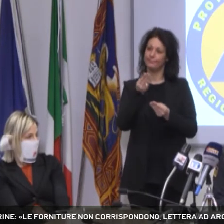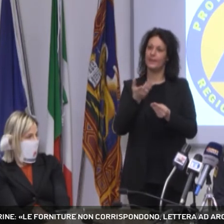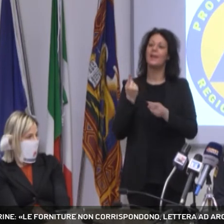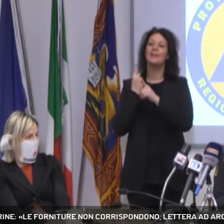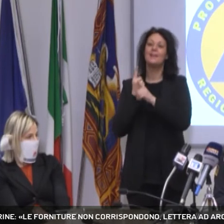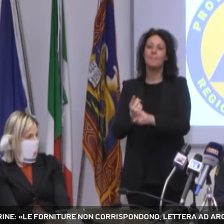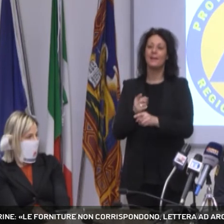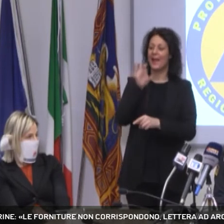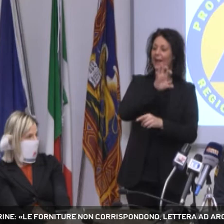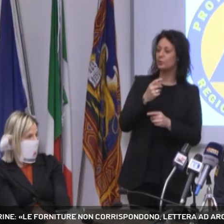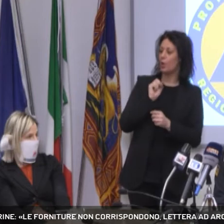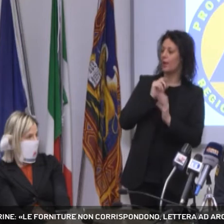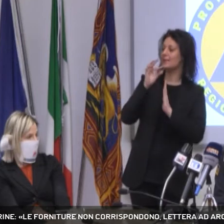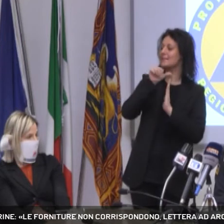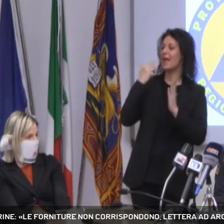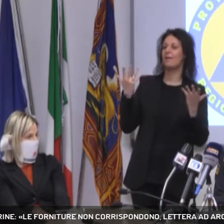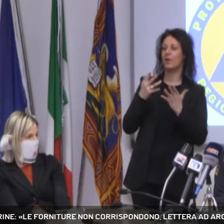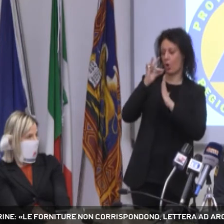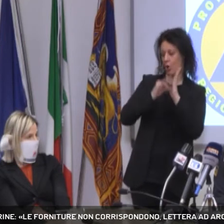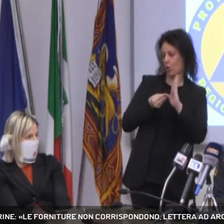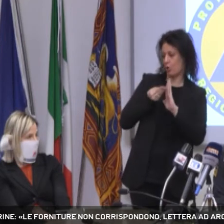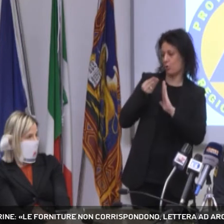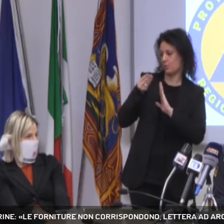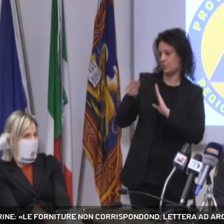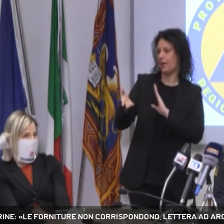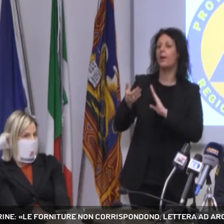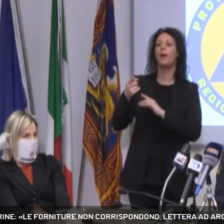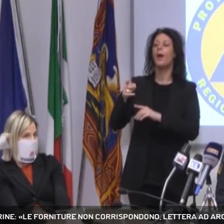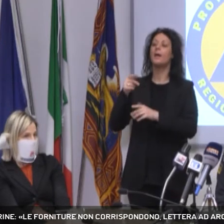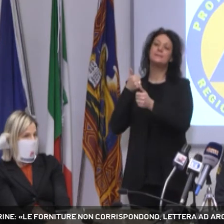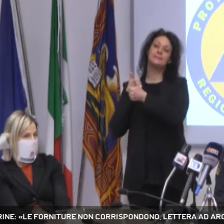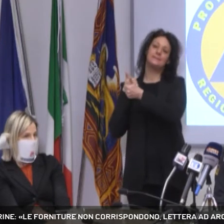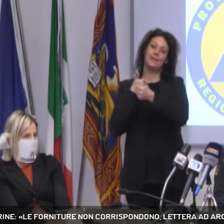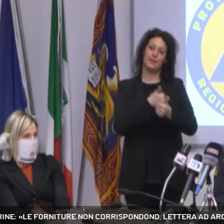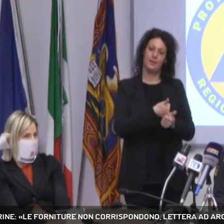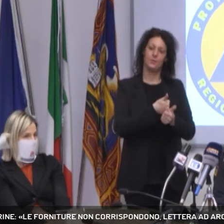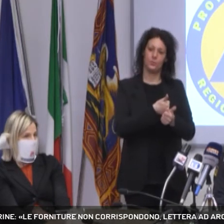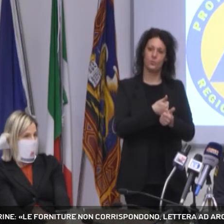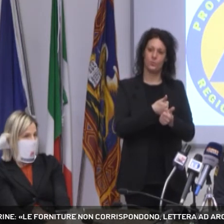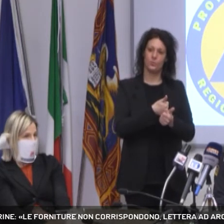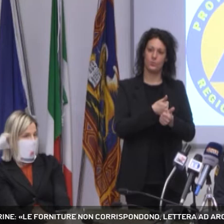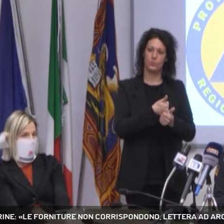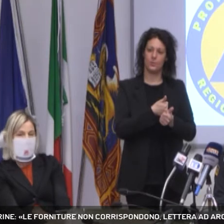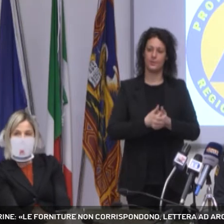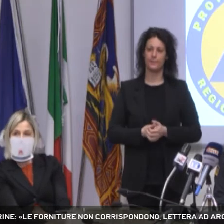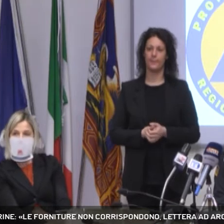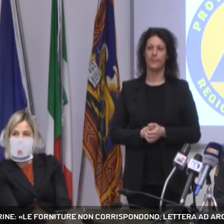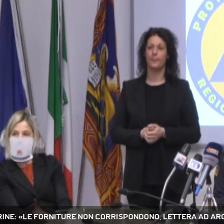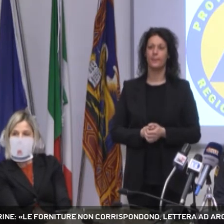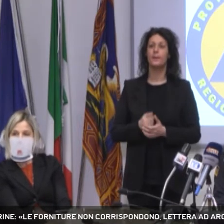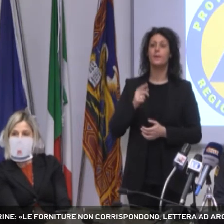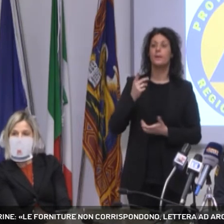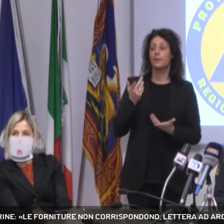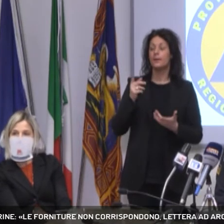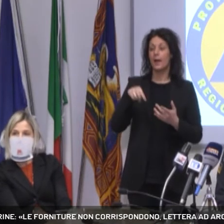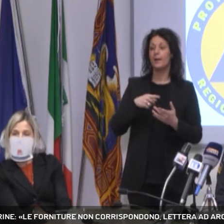al comitato operativo che è presieduto da Angelo Borrelli, il Capo Dipartimento, e dove siede anche il commissario Arcuri